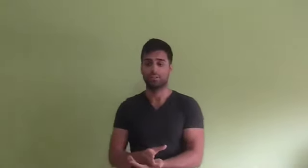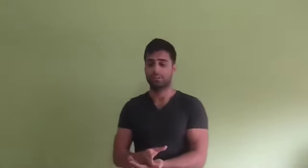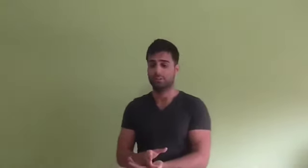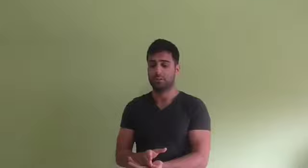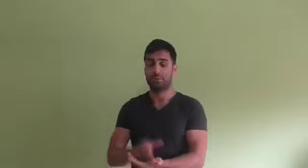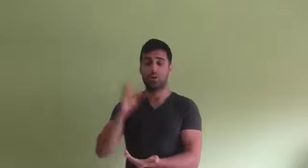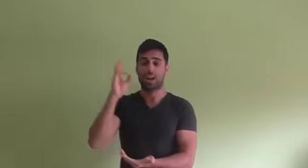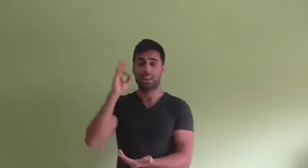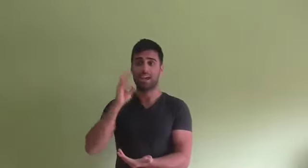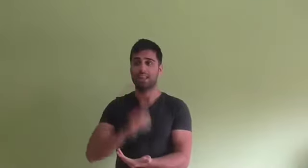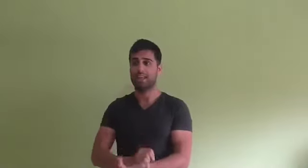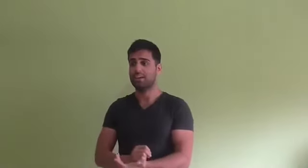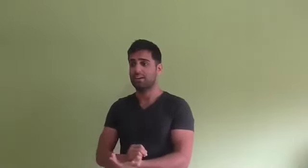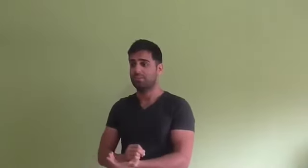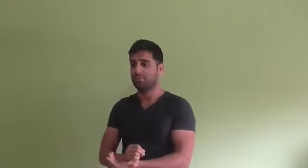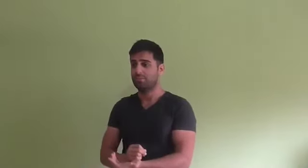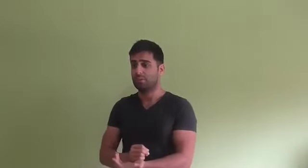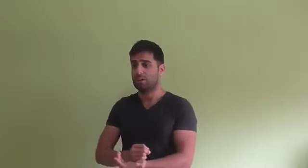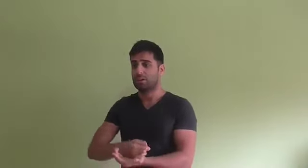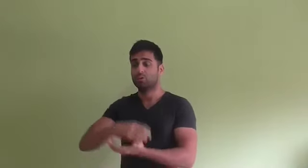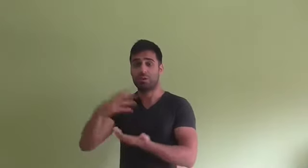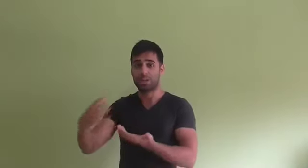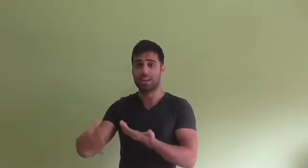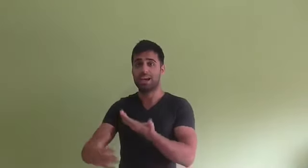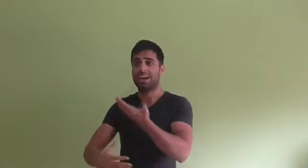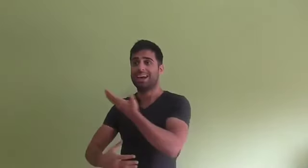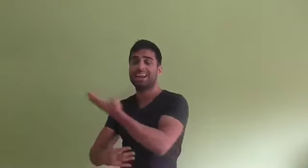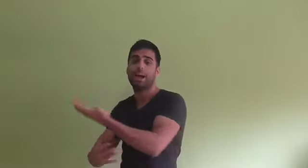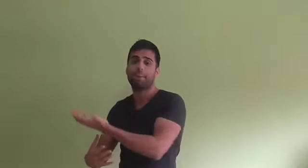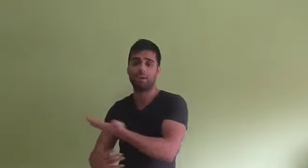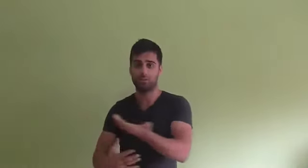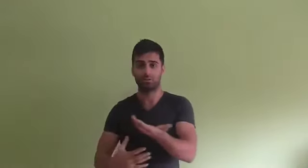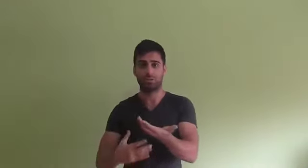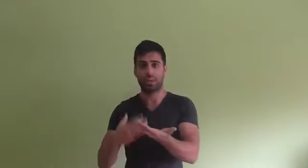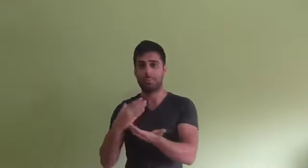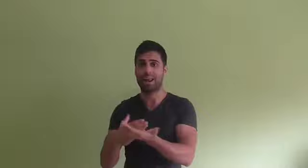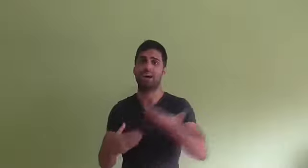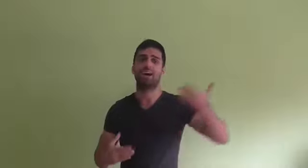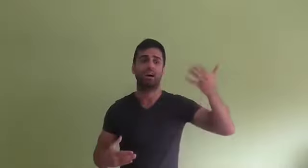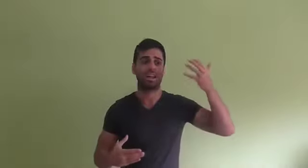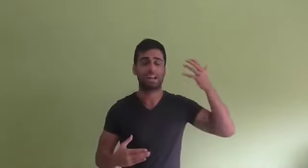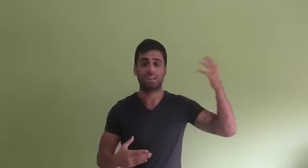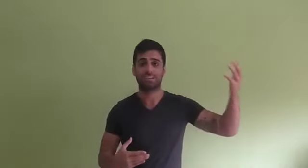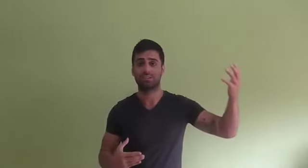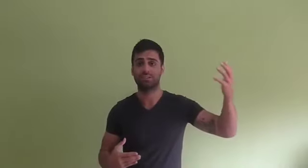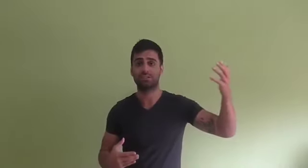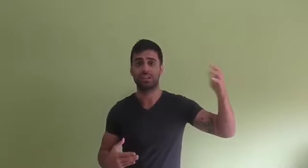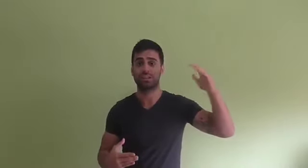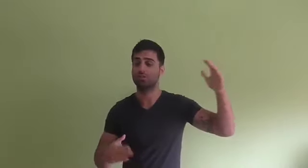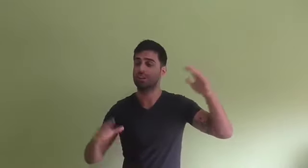bajo la idea de que su familia eran apegos y para la realización de Dios